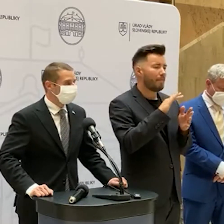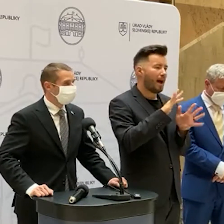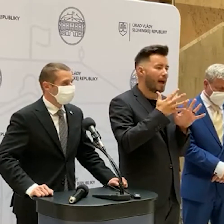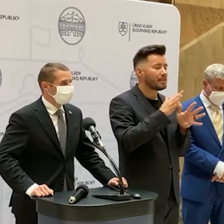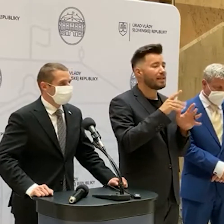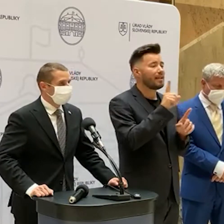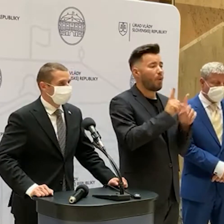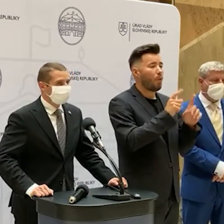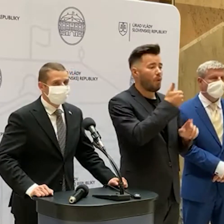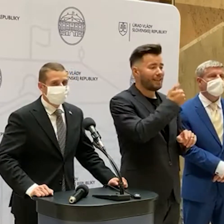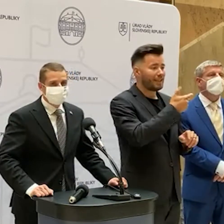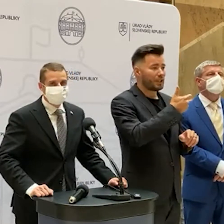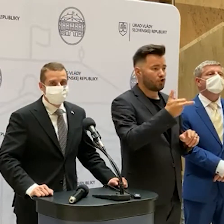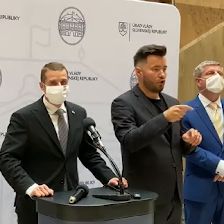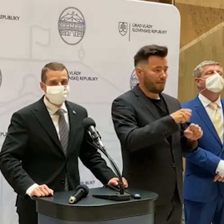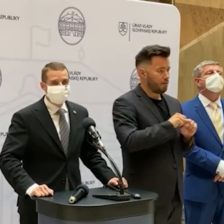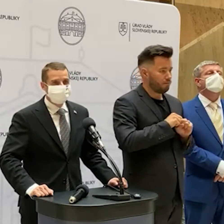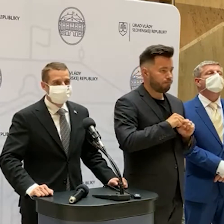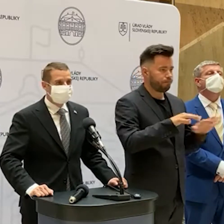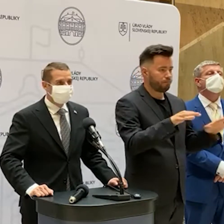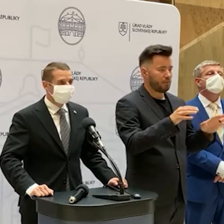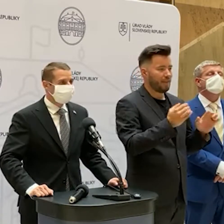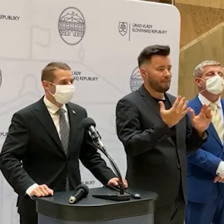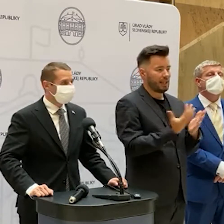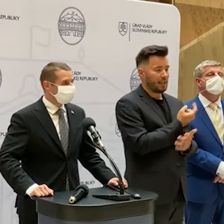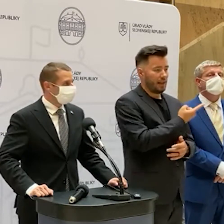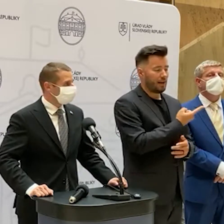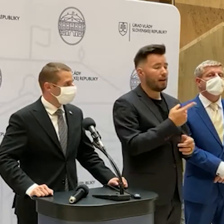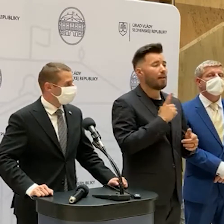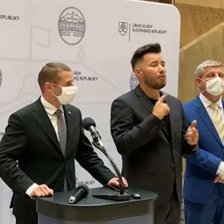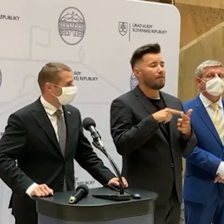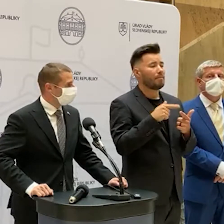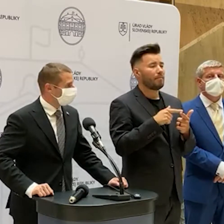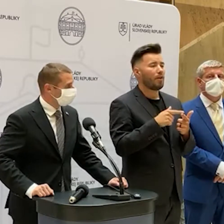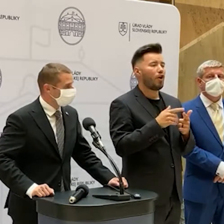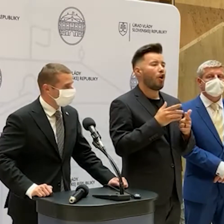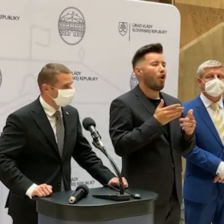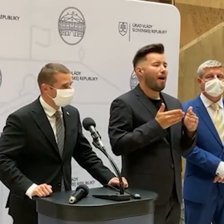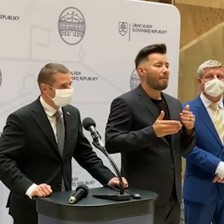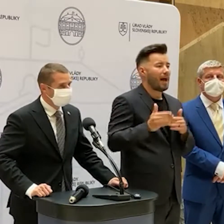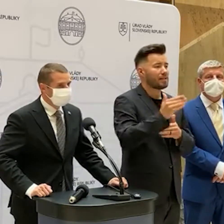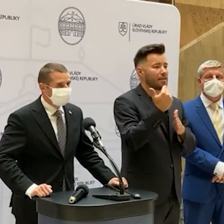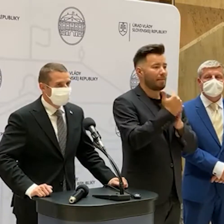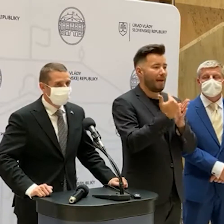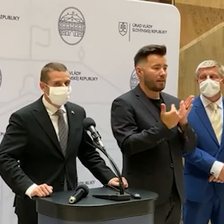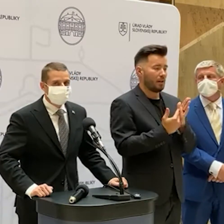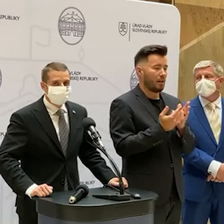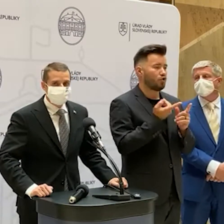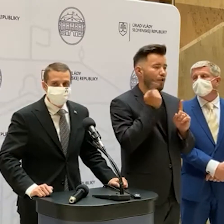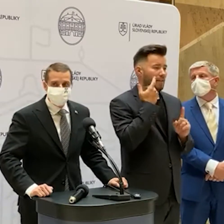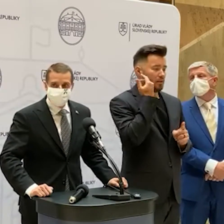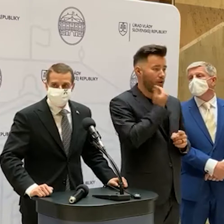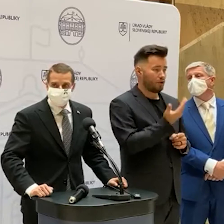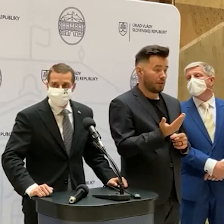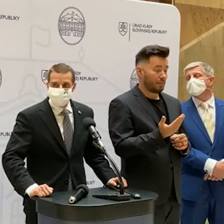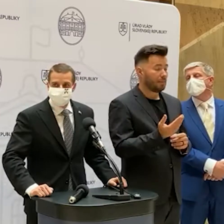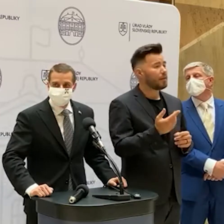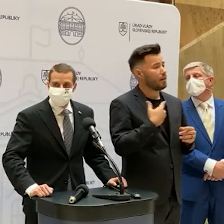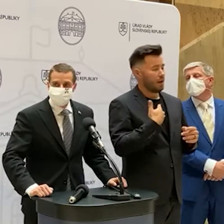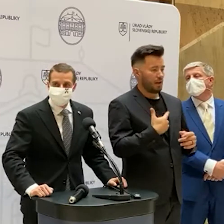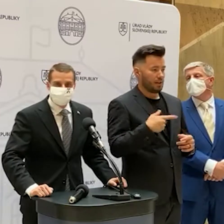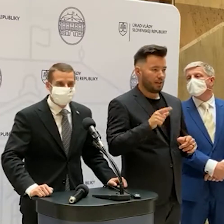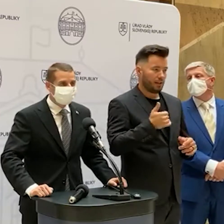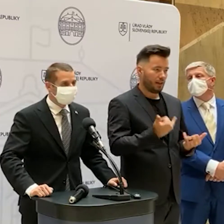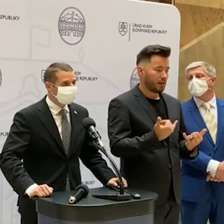týždňov. A takisto masívne obchádzanie pravidel našimi občanmi. som sa dnes s hrôzou dozvedel, že medzi 20. májom a 20.